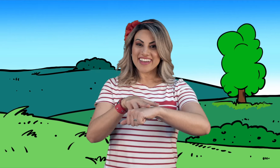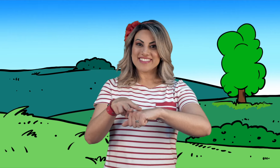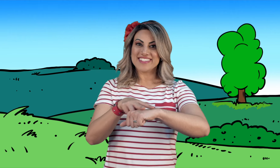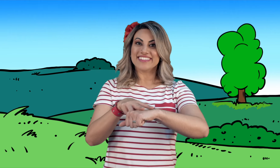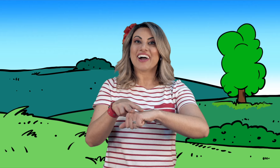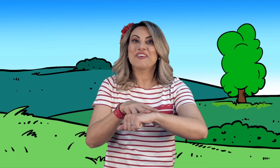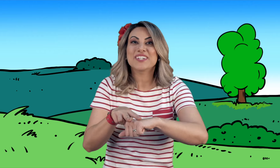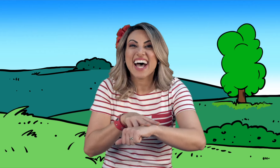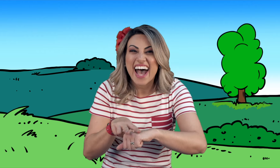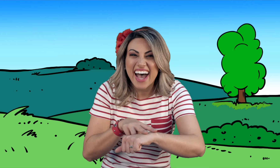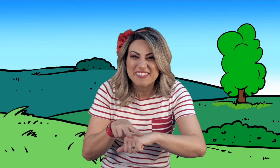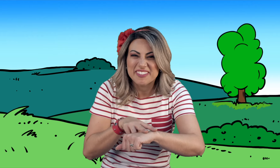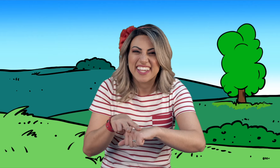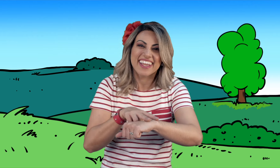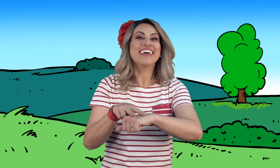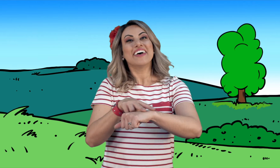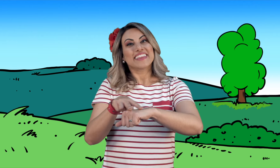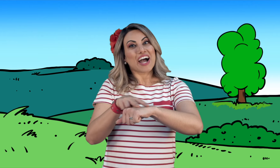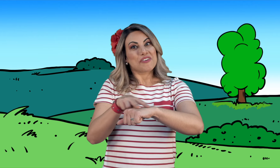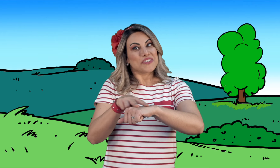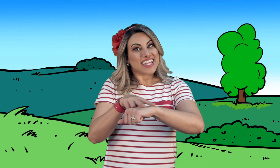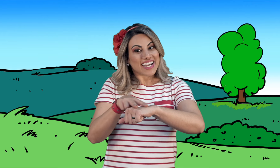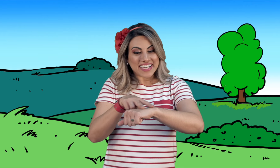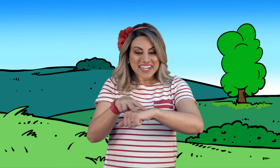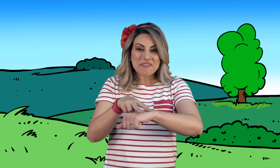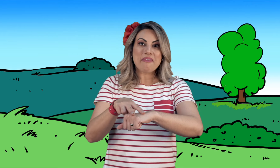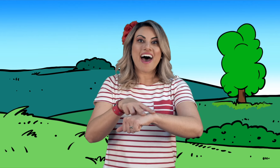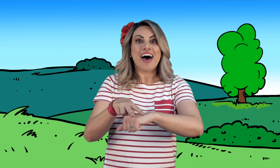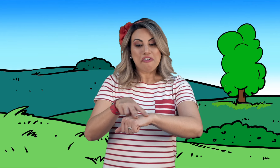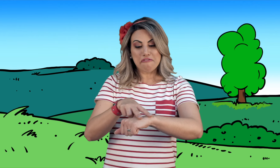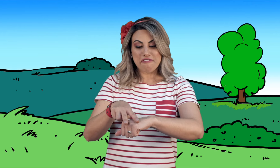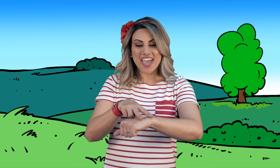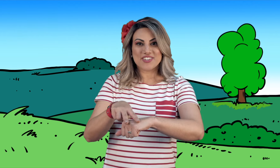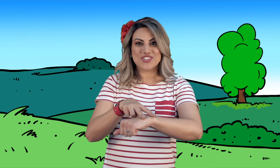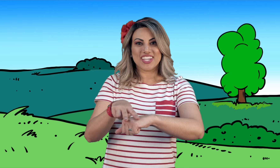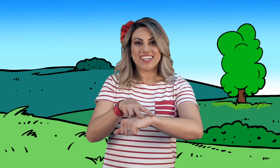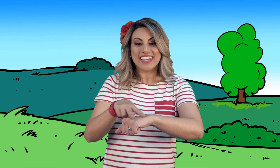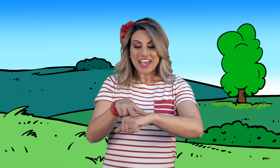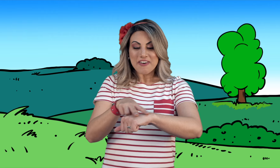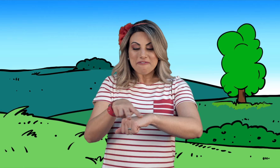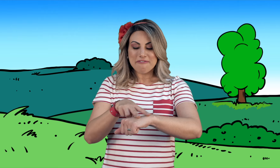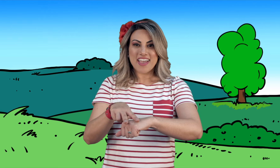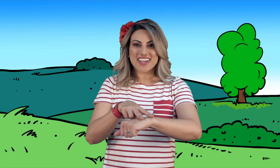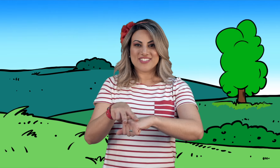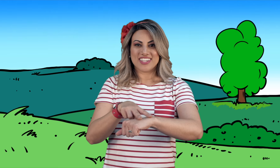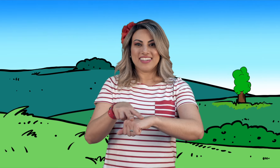Verde! Da cor da árvore! Da cor da grama! Verde! Verde!